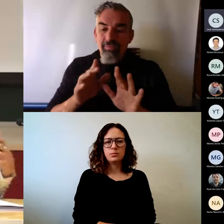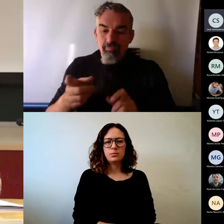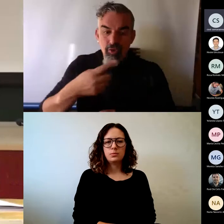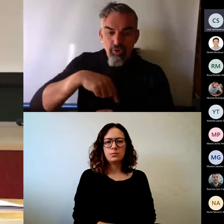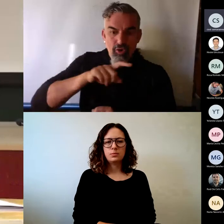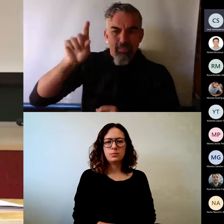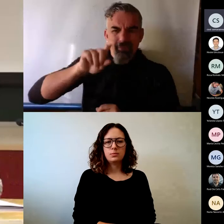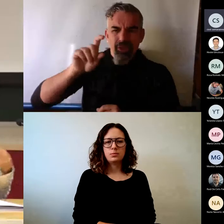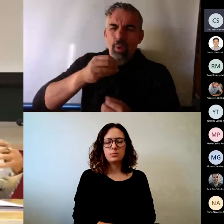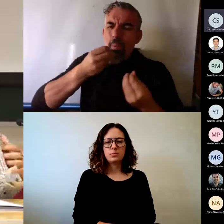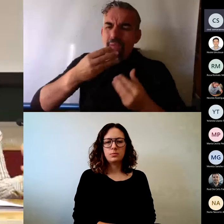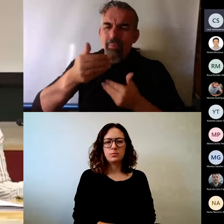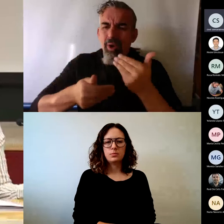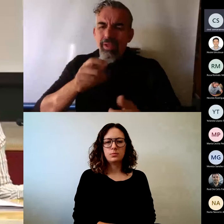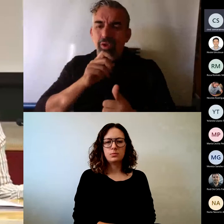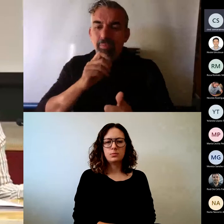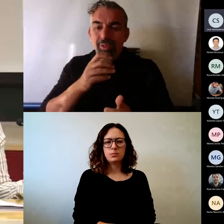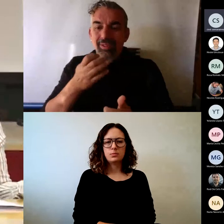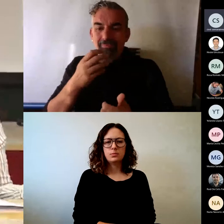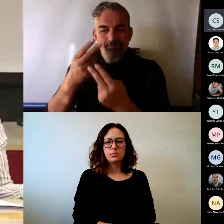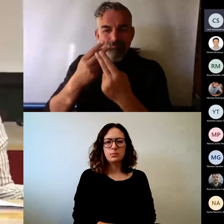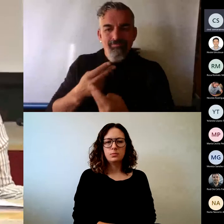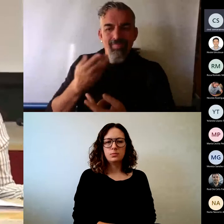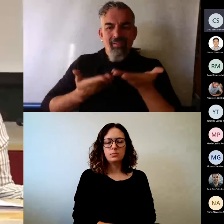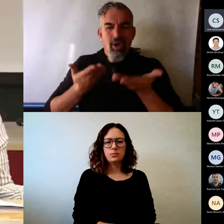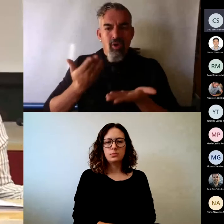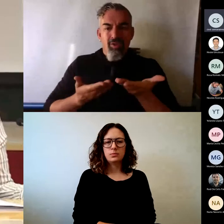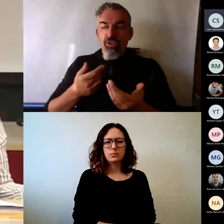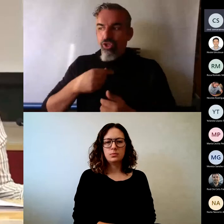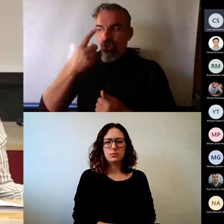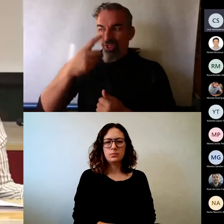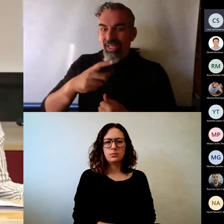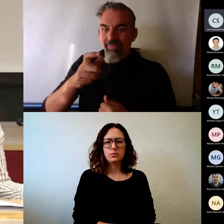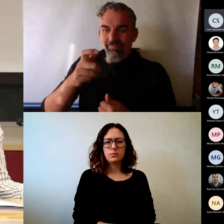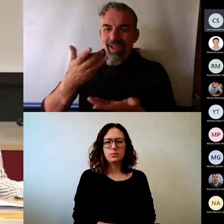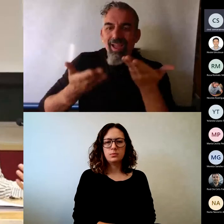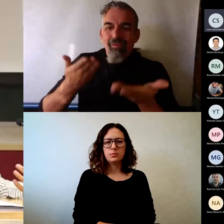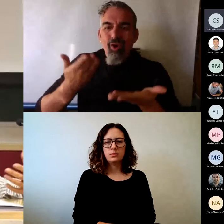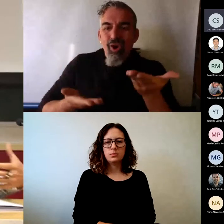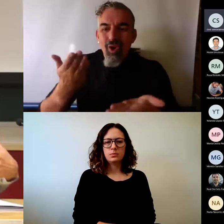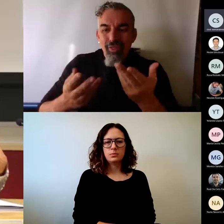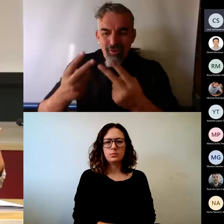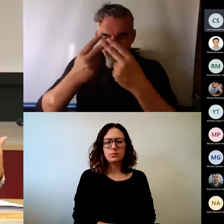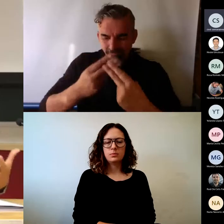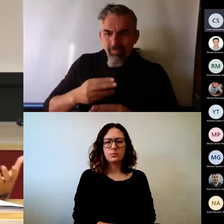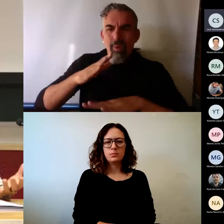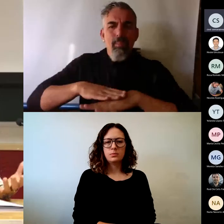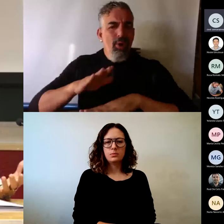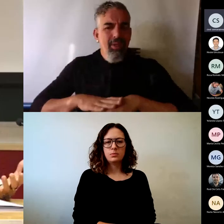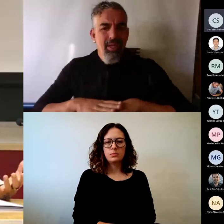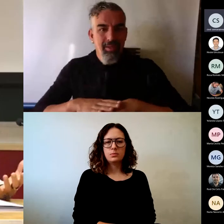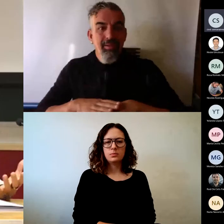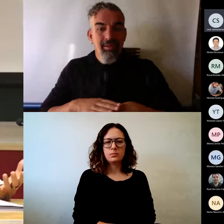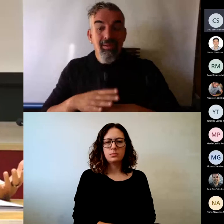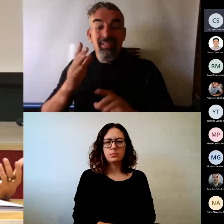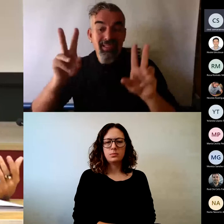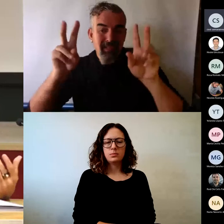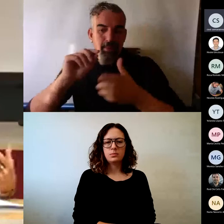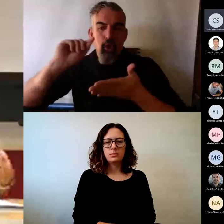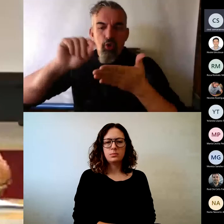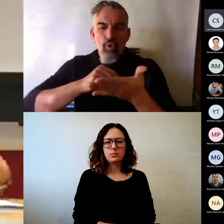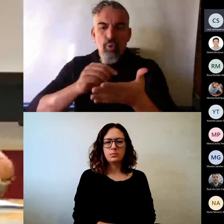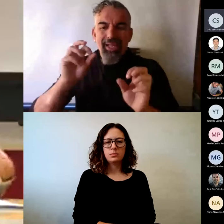Cuando nos están evaluando y conocemos por qué nos van a evaluar. Es decir, las famosas rúbricas de evaluación